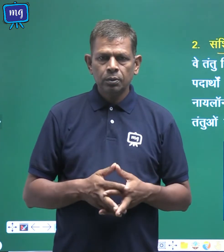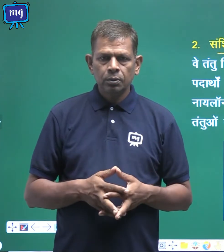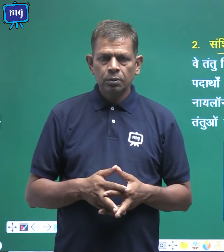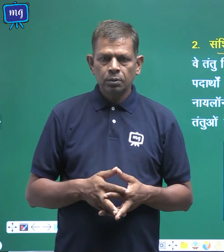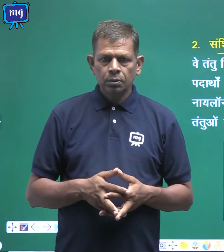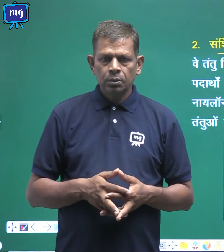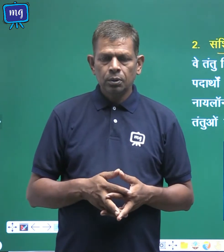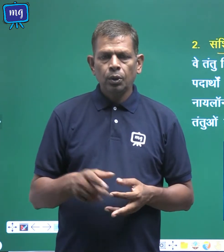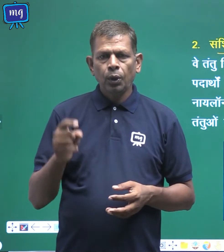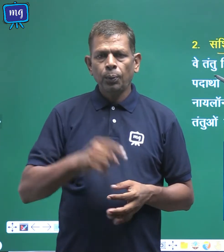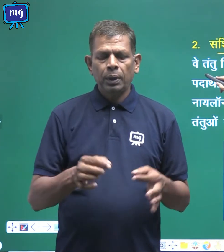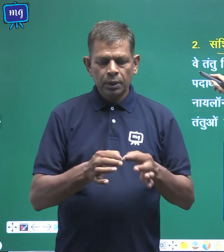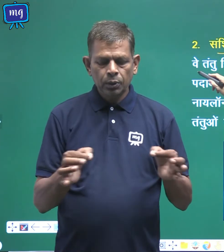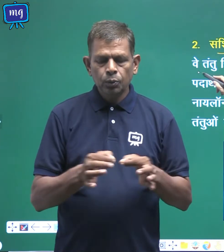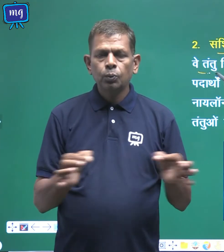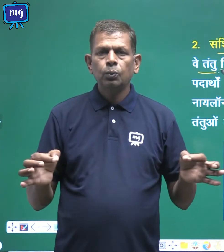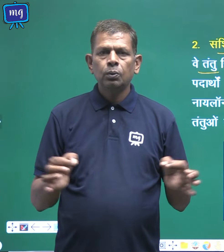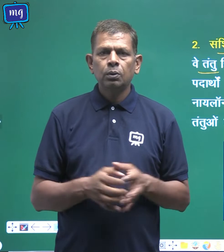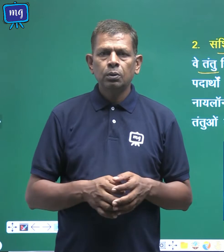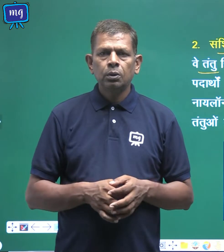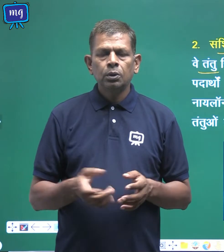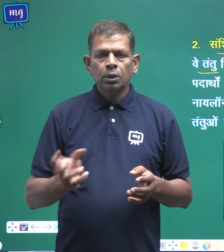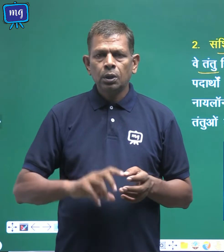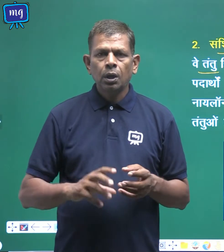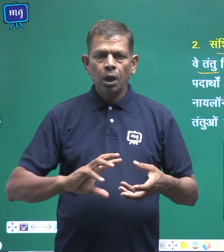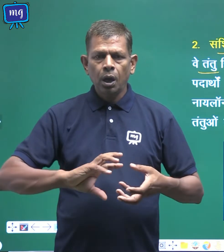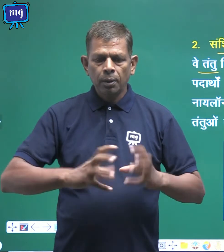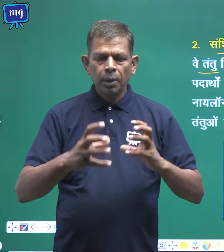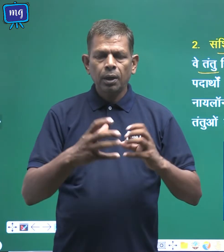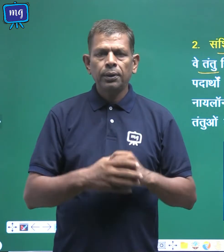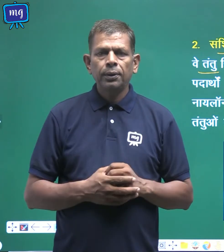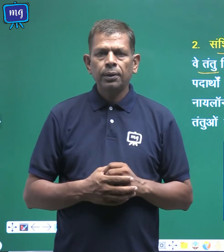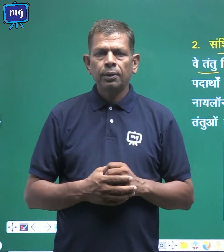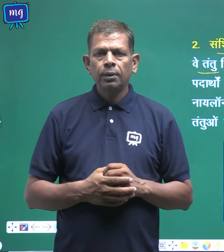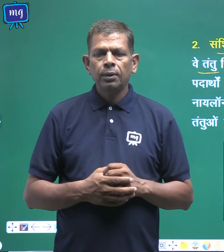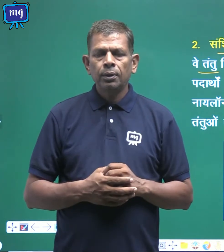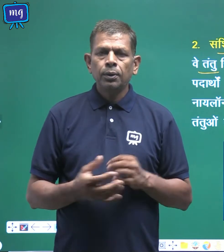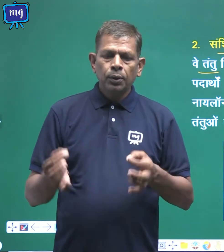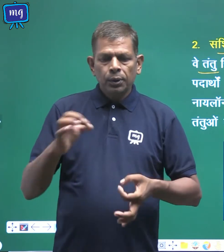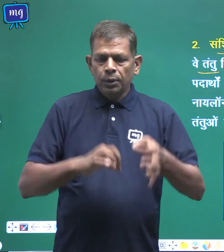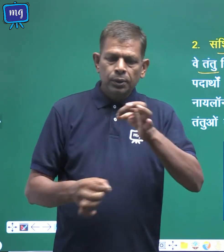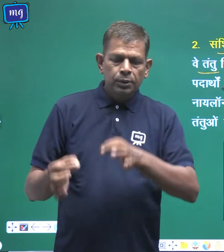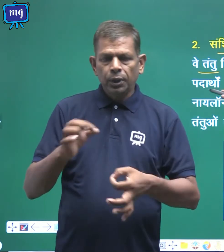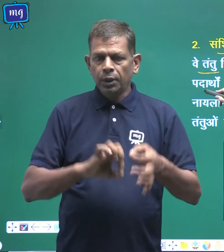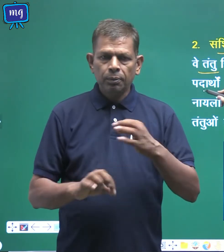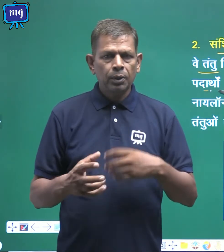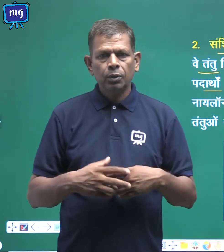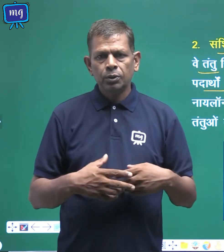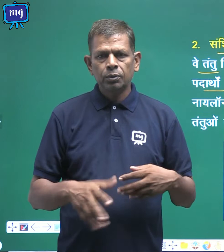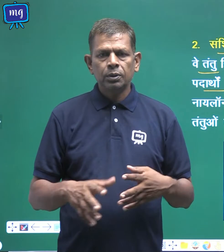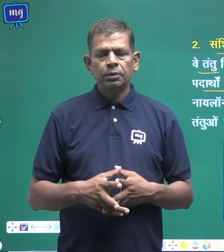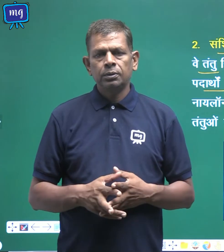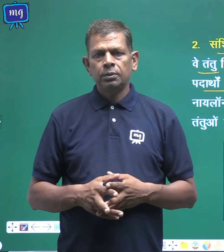वे तन्तु जिनका निर्मान रासाइनिक बदार्थों से होता है